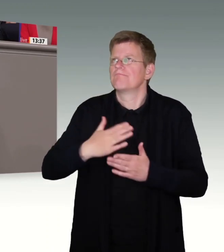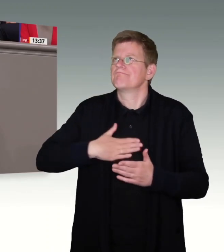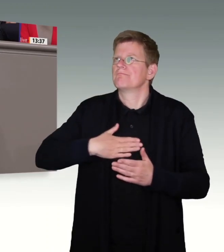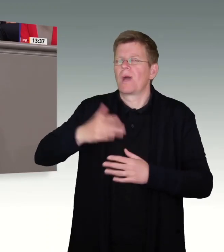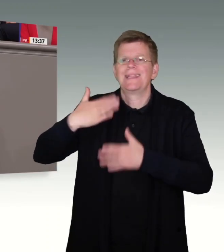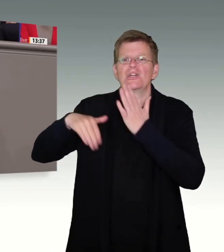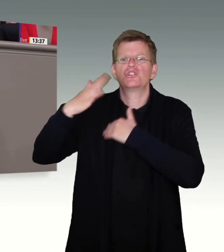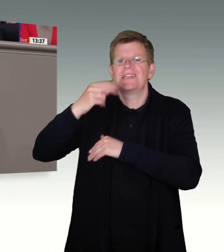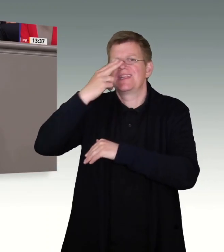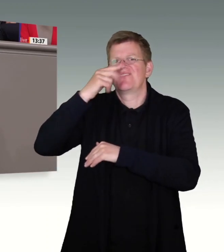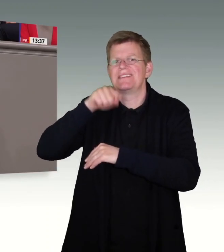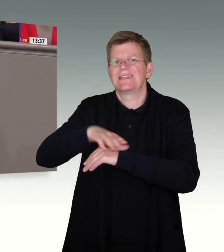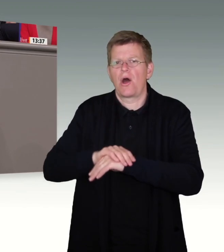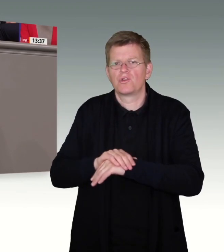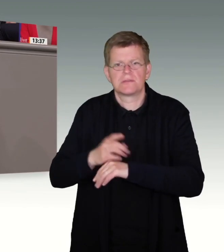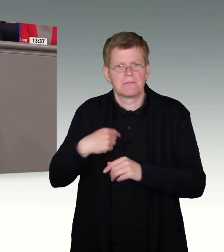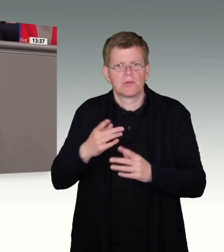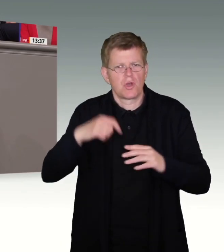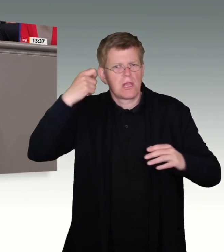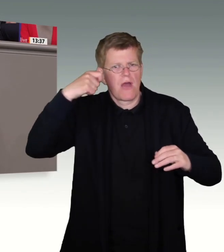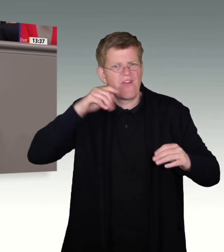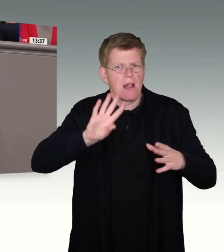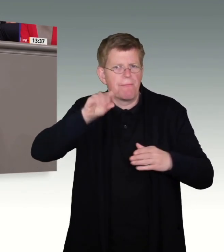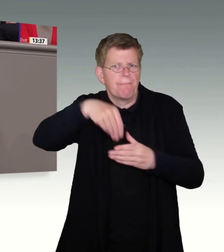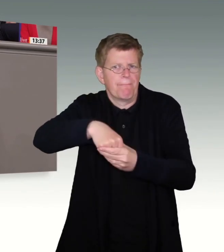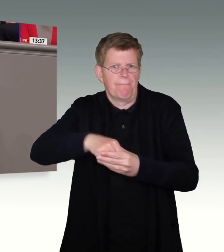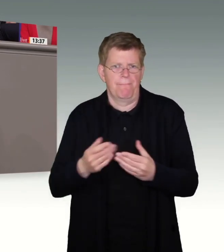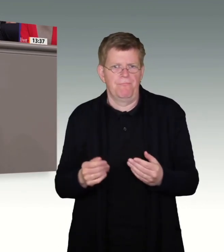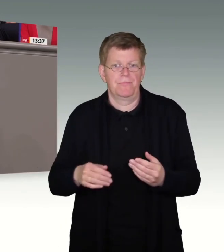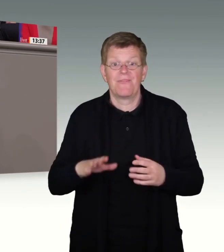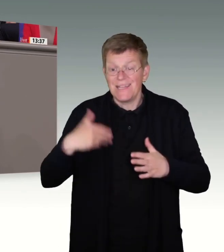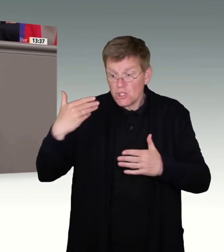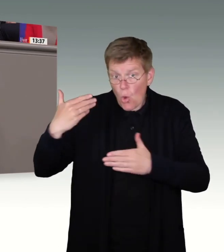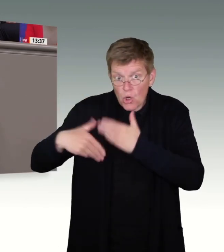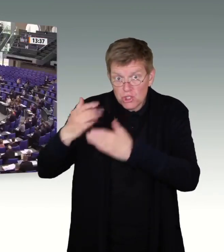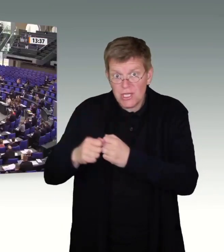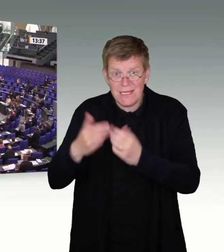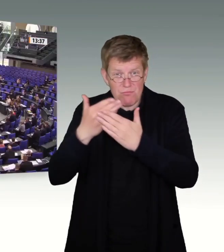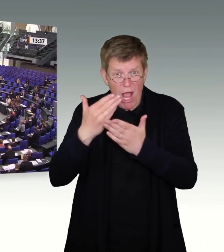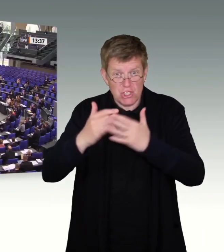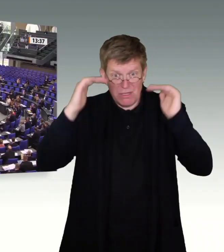wir wollen, dass diese Geschichten nicht die Ausnahme sind, sondern die Regel. Vielen Dank für Ihre Aufmerksamkeit.